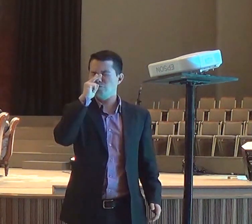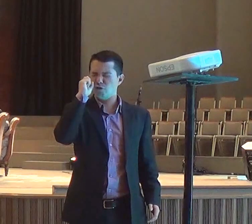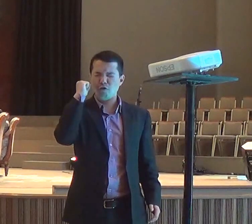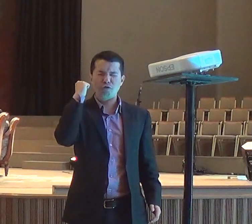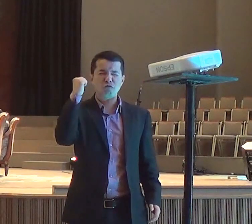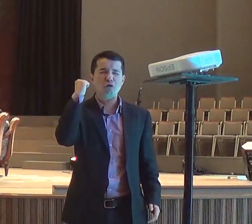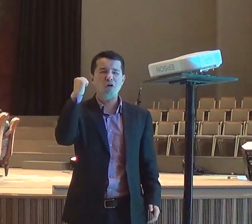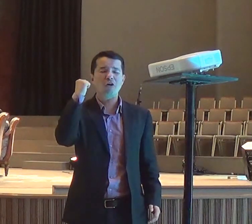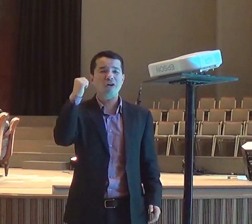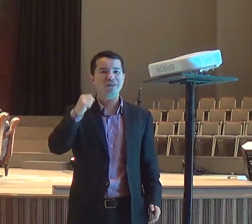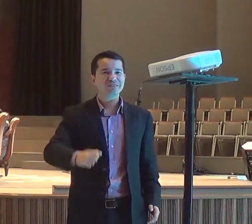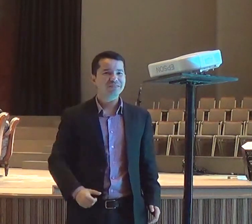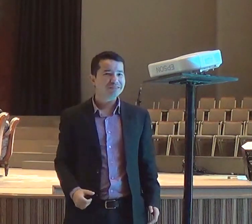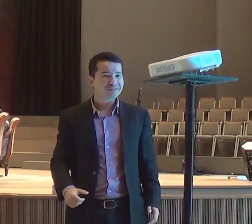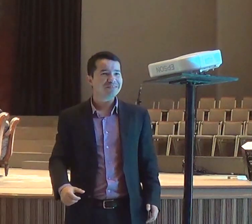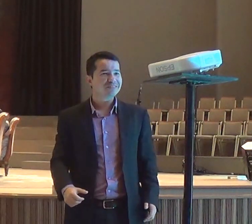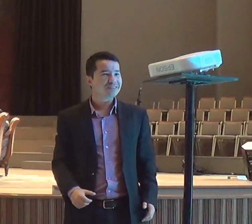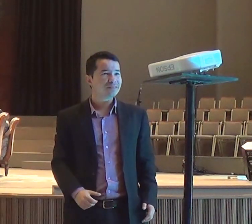nem o povo, converteu,